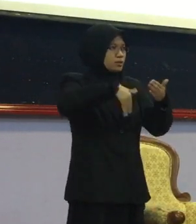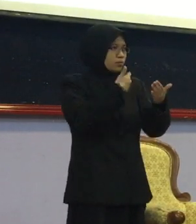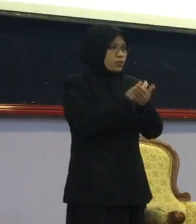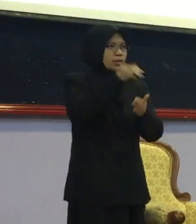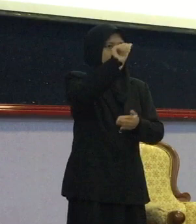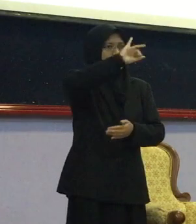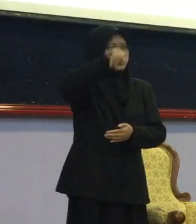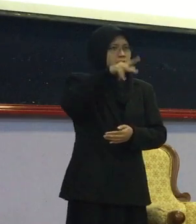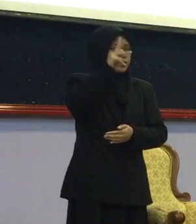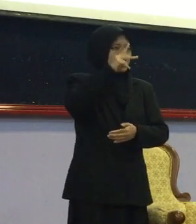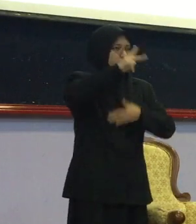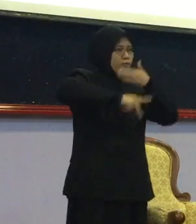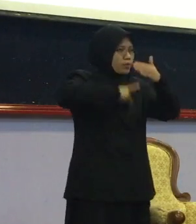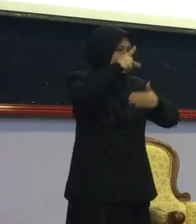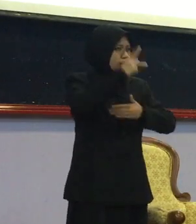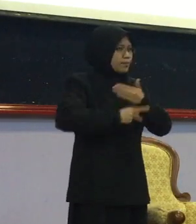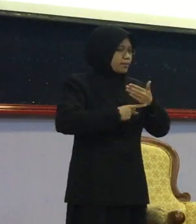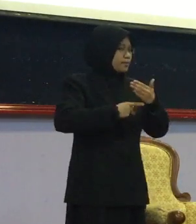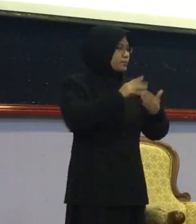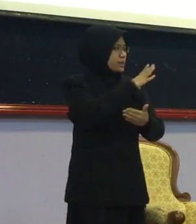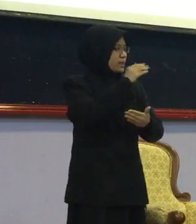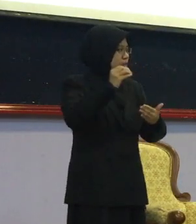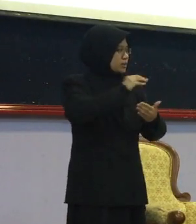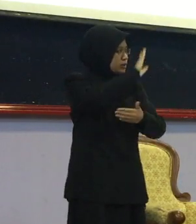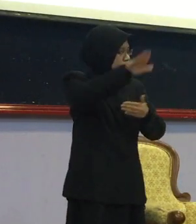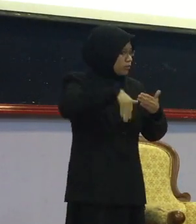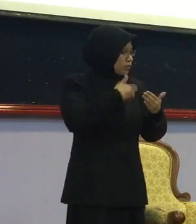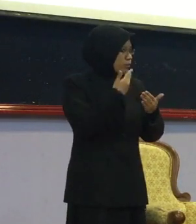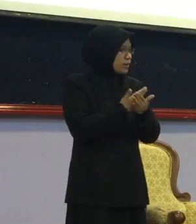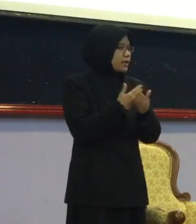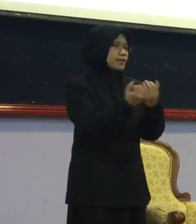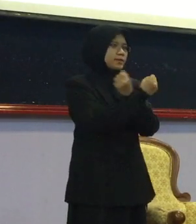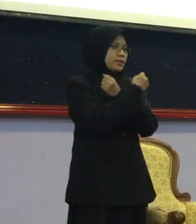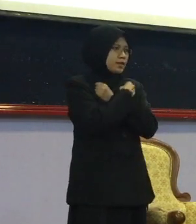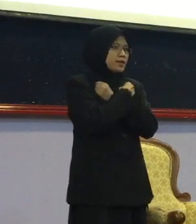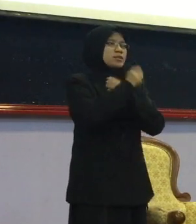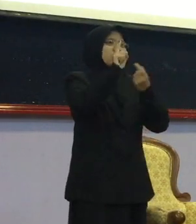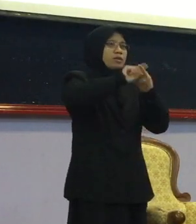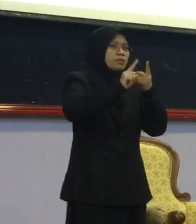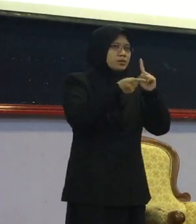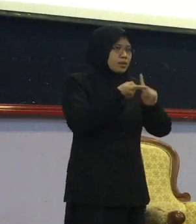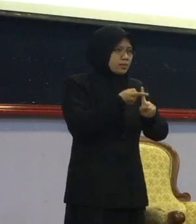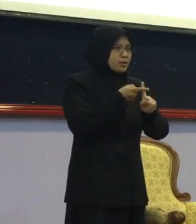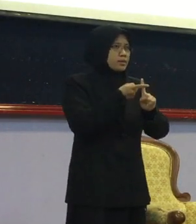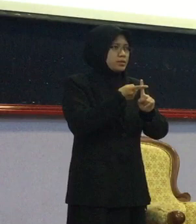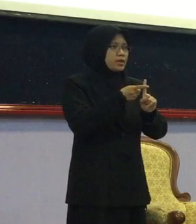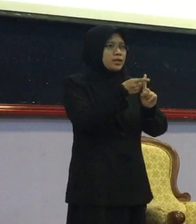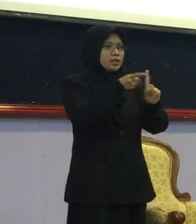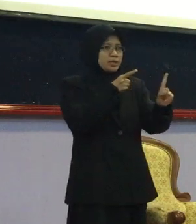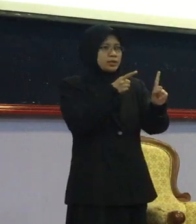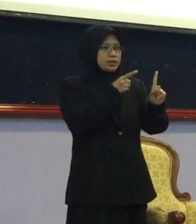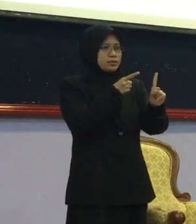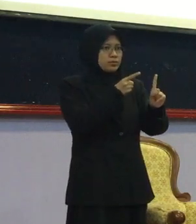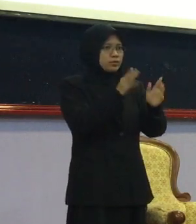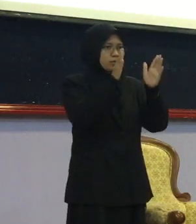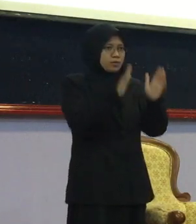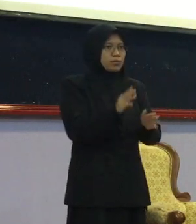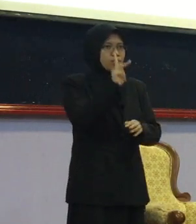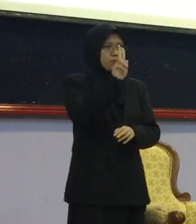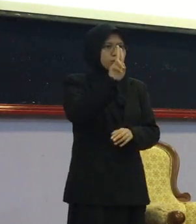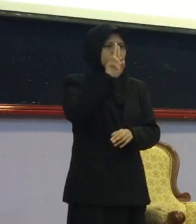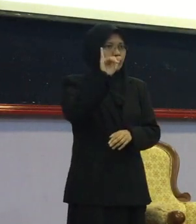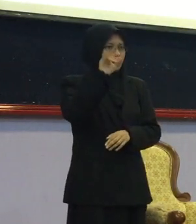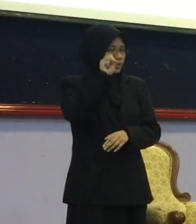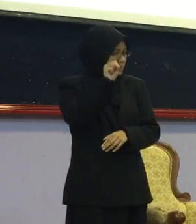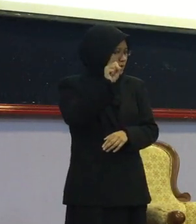kuasa Dan juga yang dikasihi Sahabat-sahabat dan warga kuis Pengurusan kuis Dan